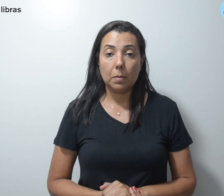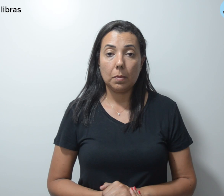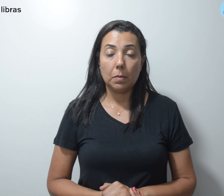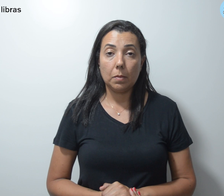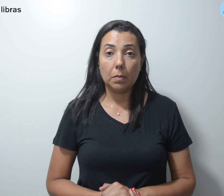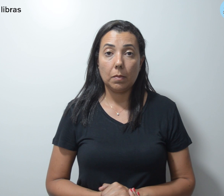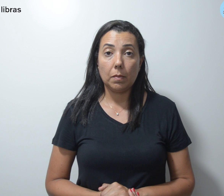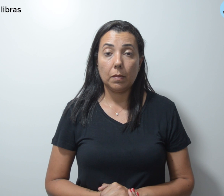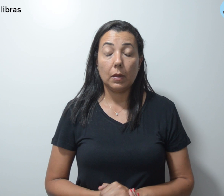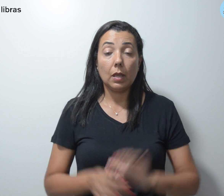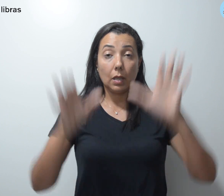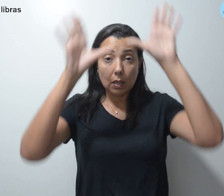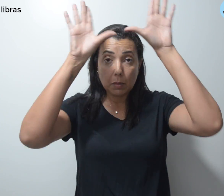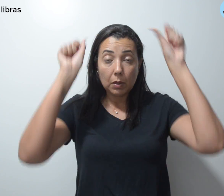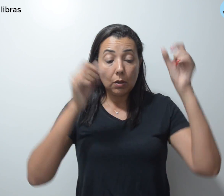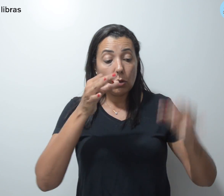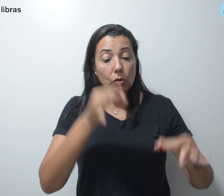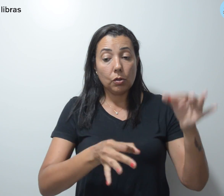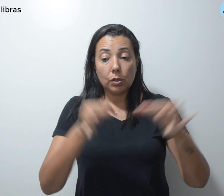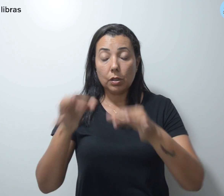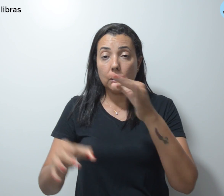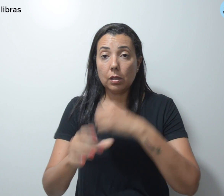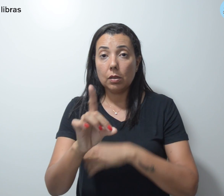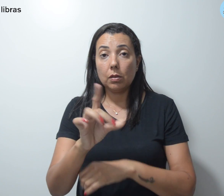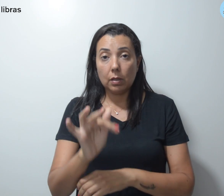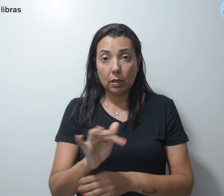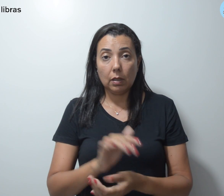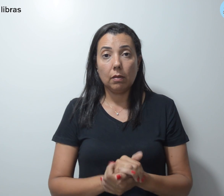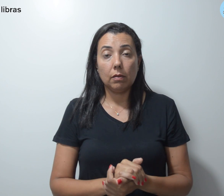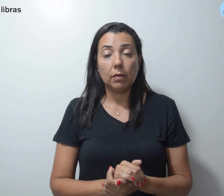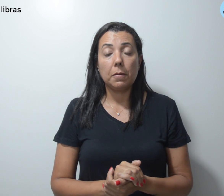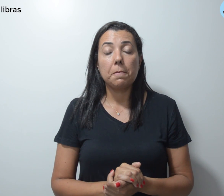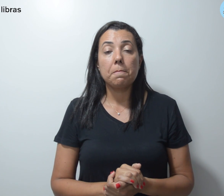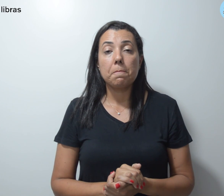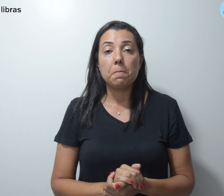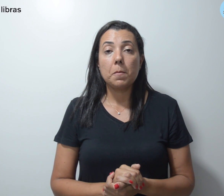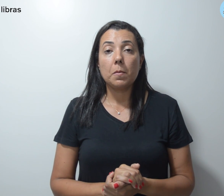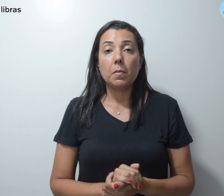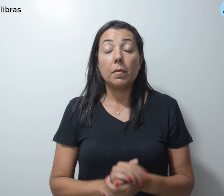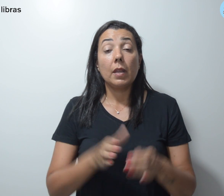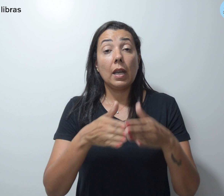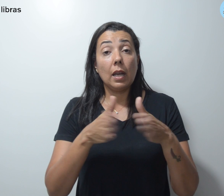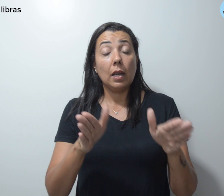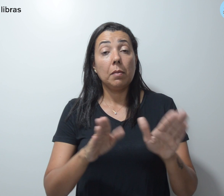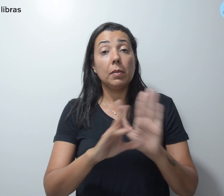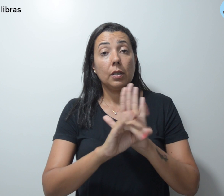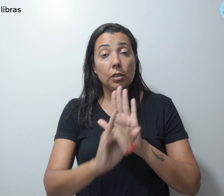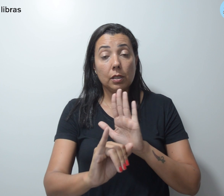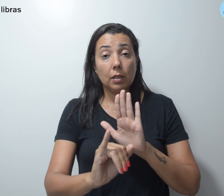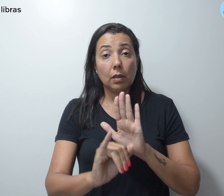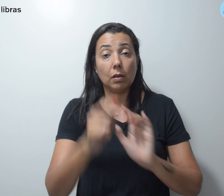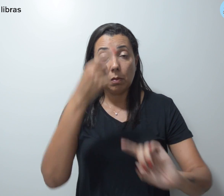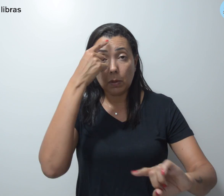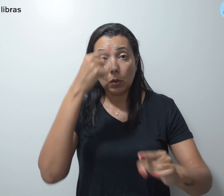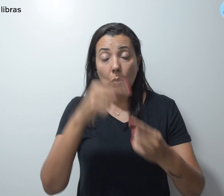Tribunal de Justiça do Distrito Federal e Territórios abre edital para acordo de pagamento de